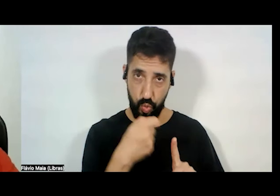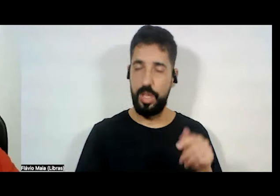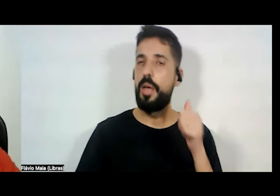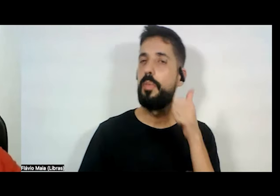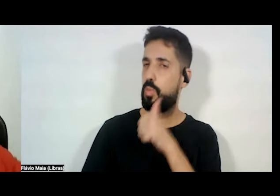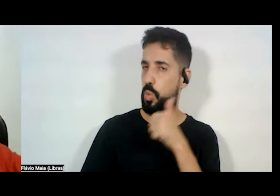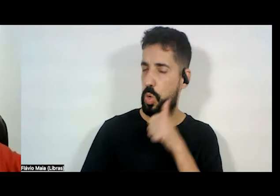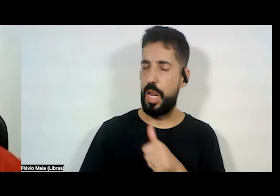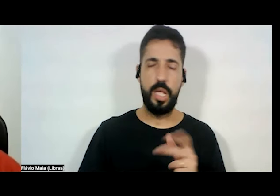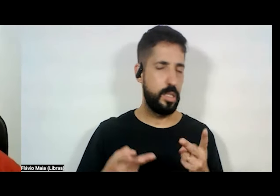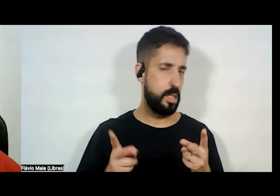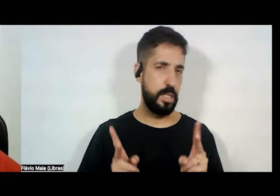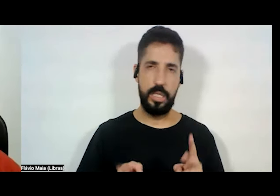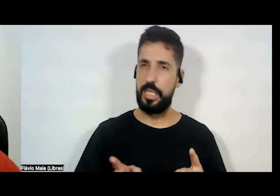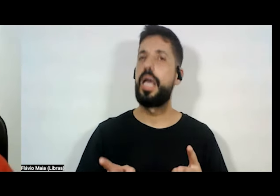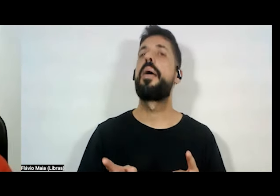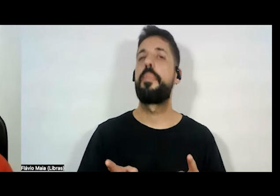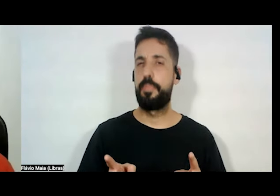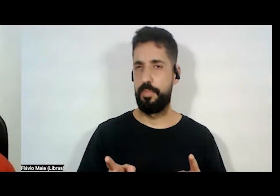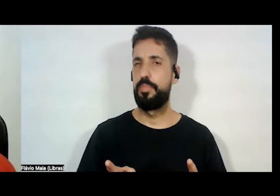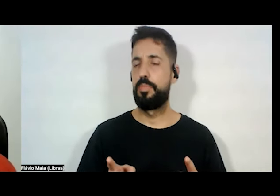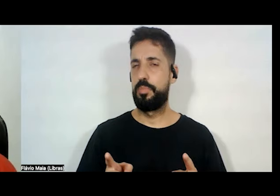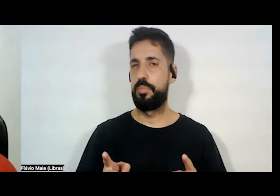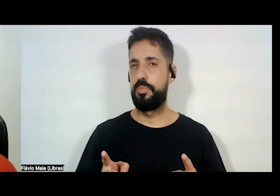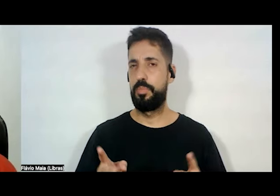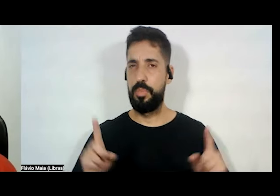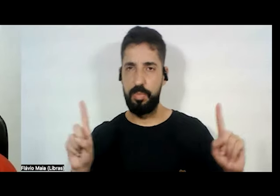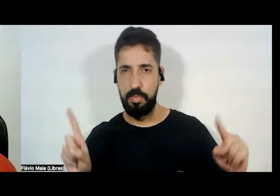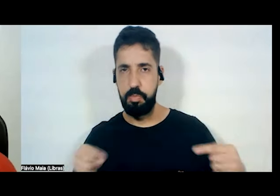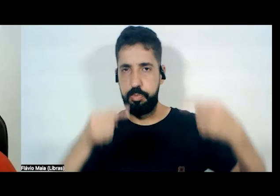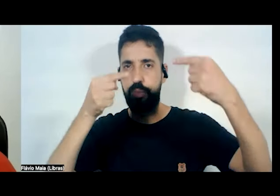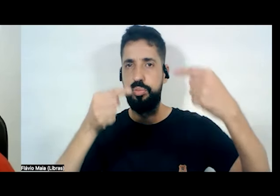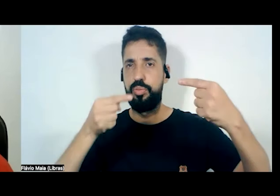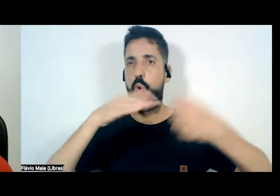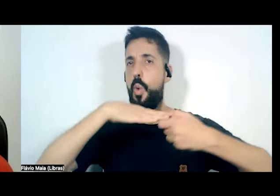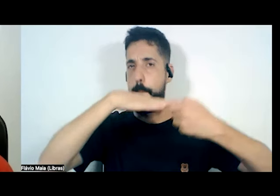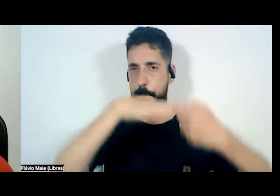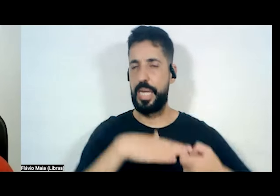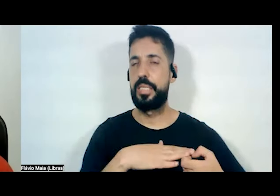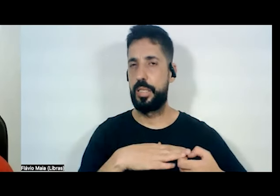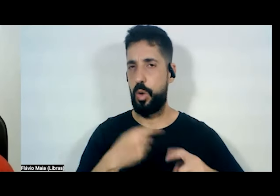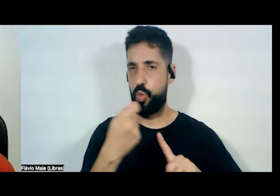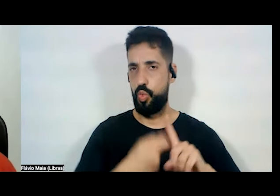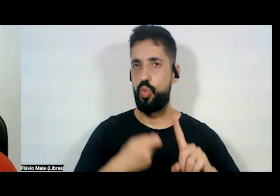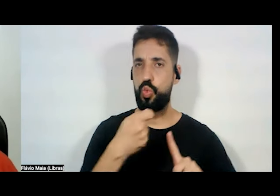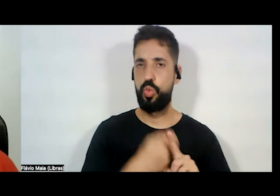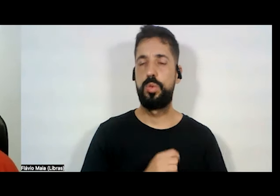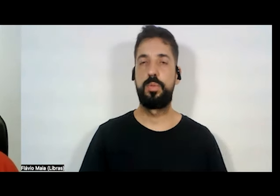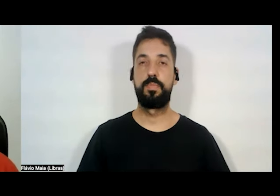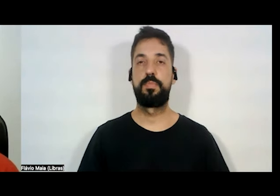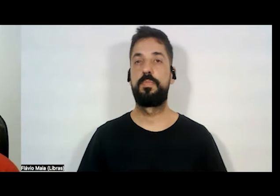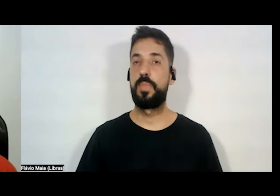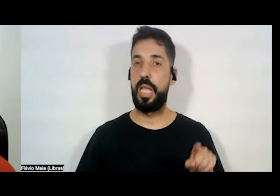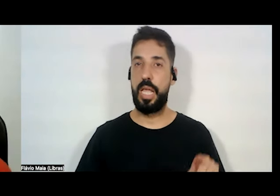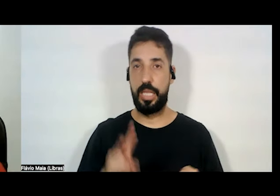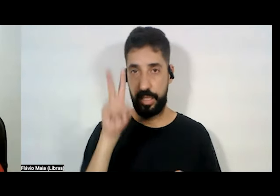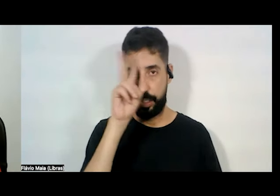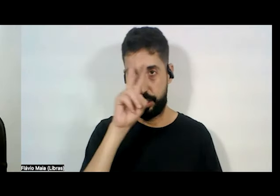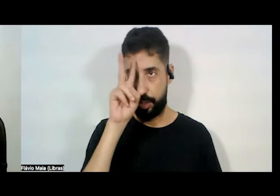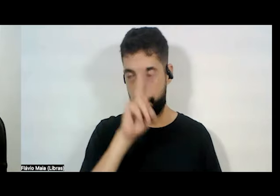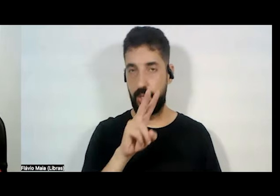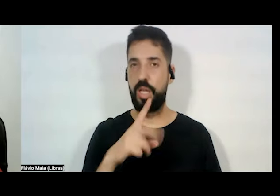de enfrentamento a essas opressões. E esta história passa por diferentes